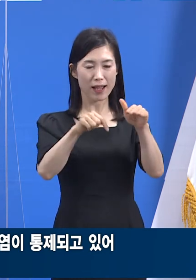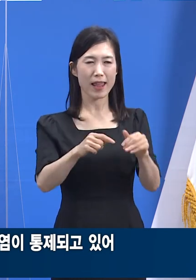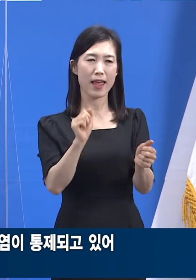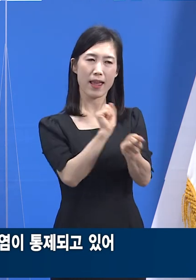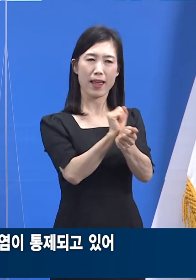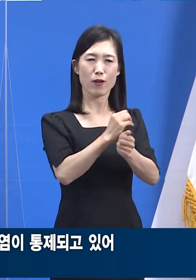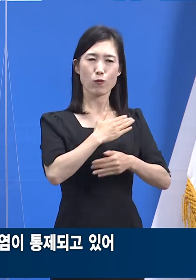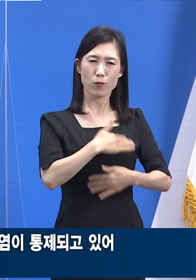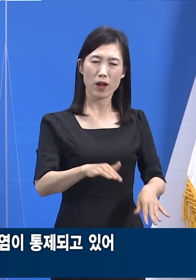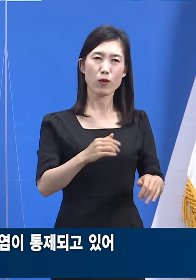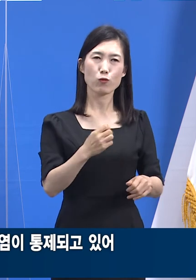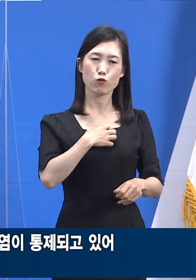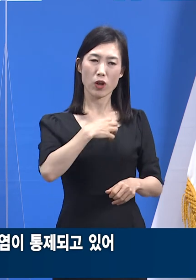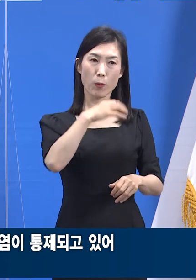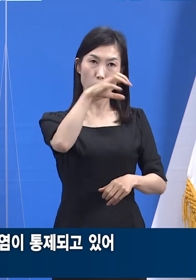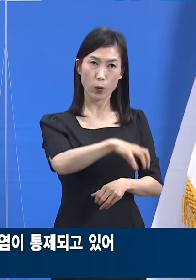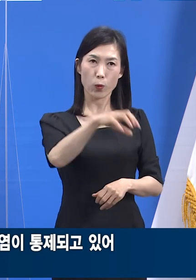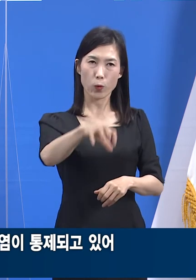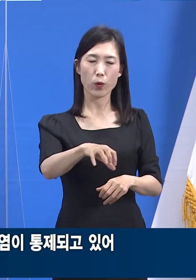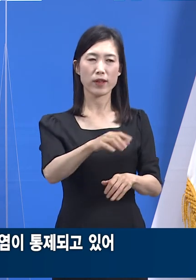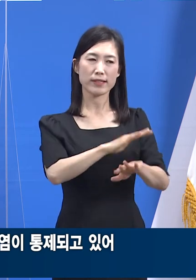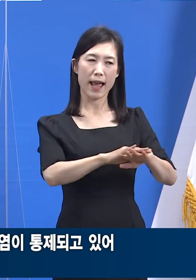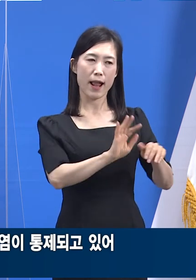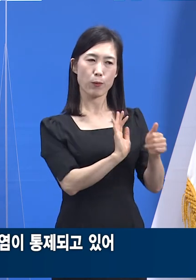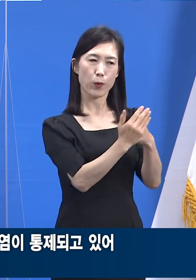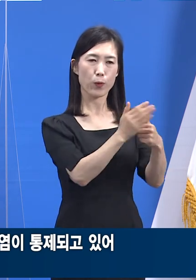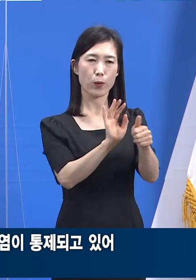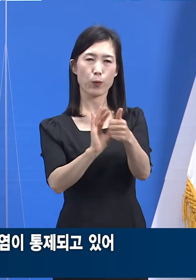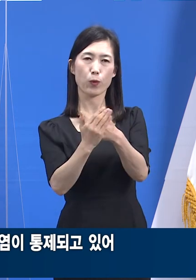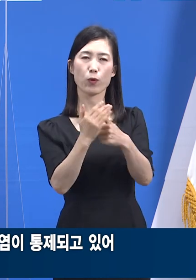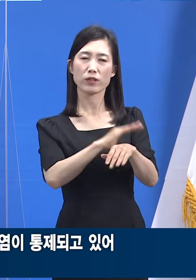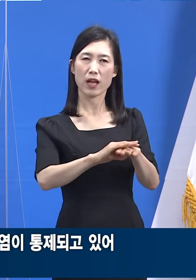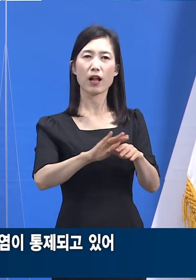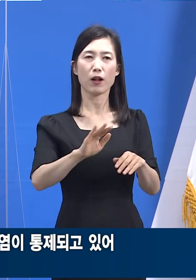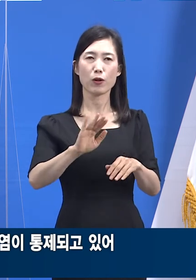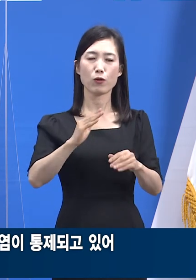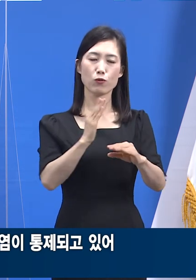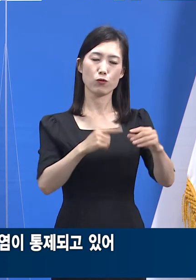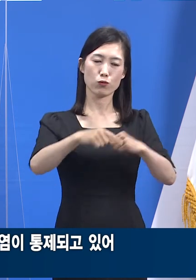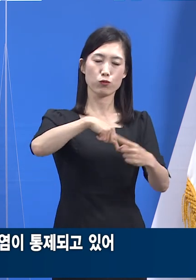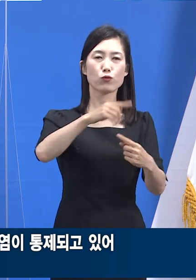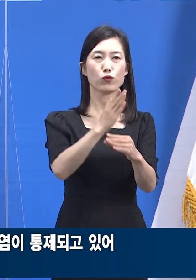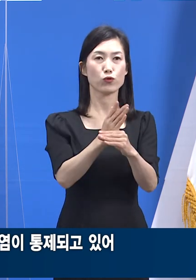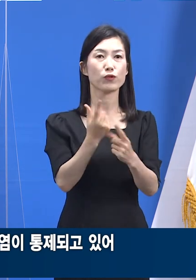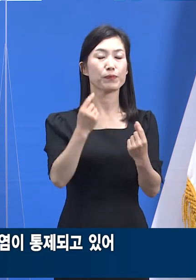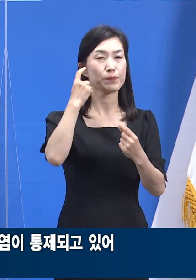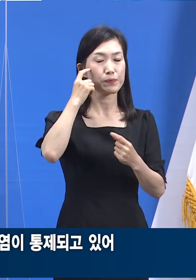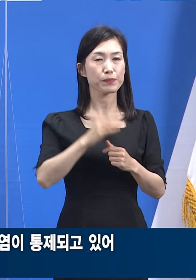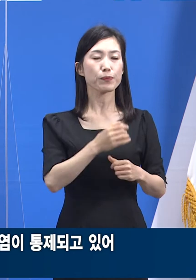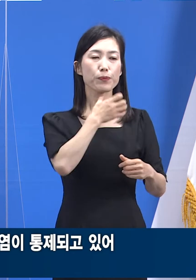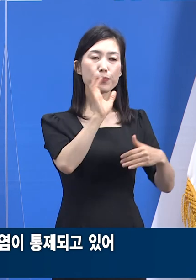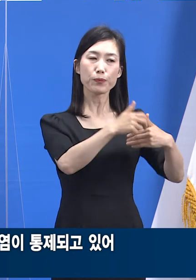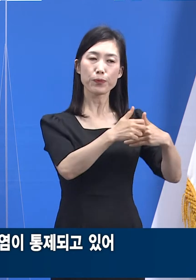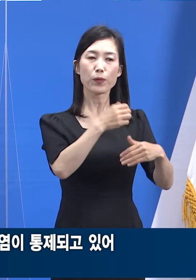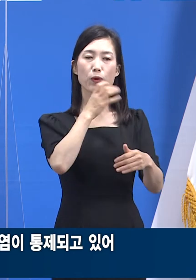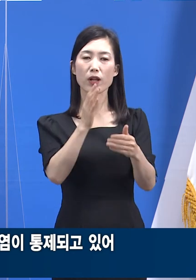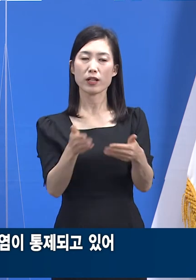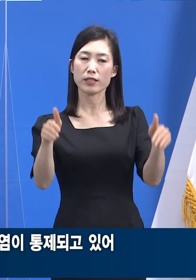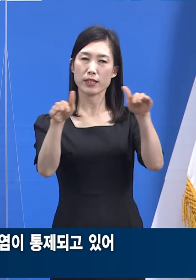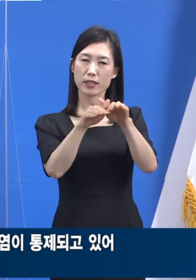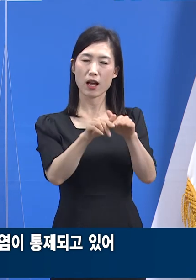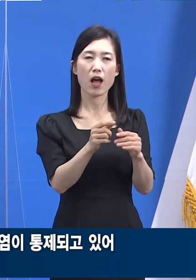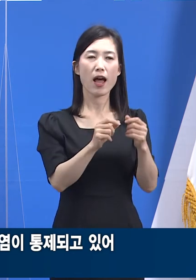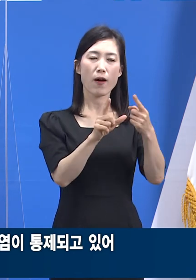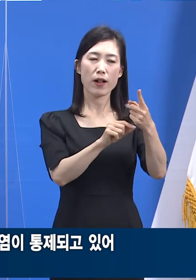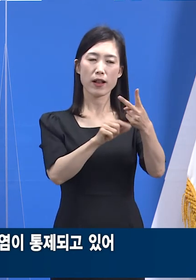취약시설에서의 집단 감염이 통제되고 있기 때문입니다. 요양병원, 요양시설 관련 확진자 발생을 월별